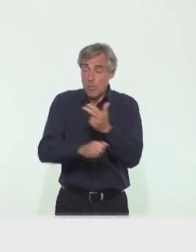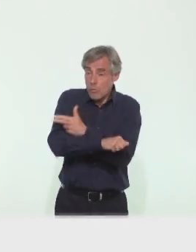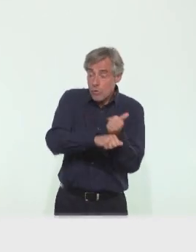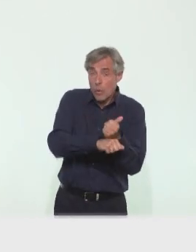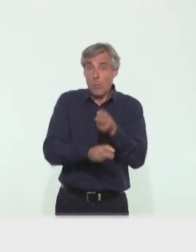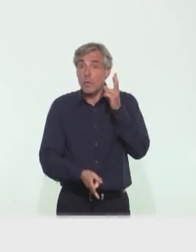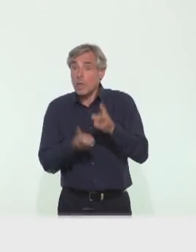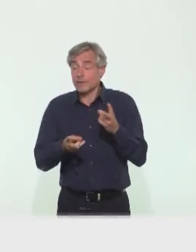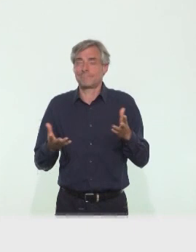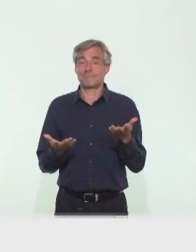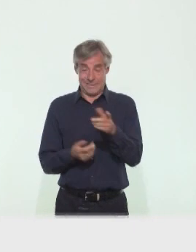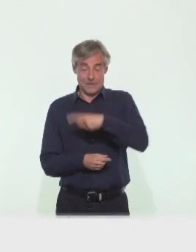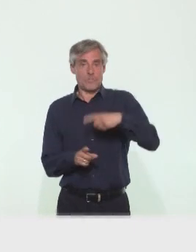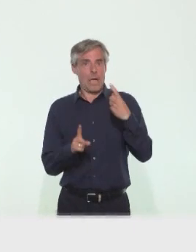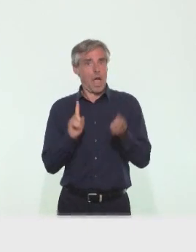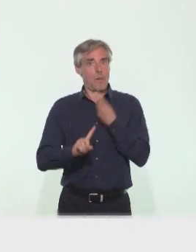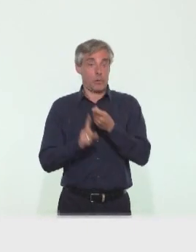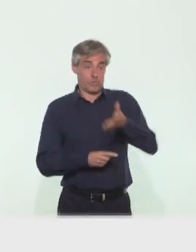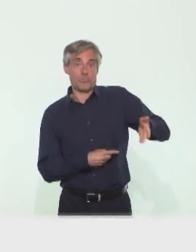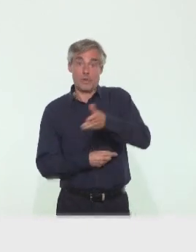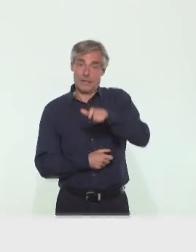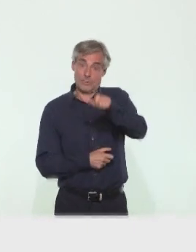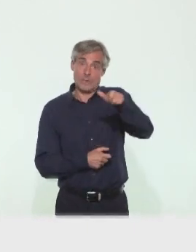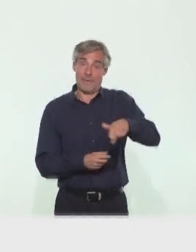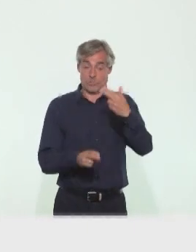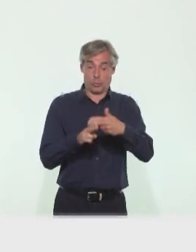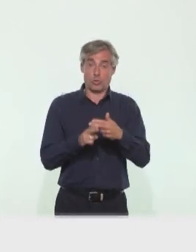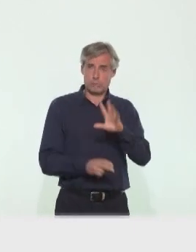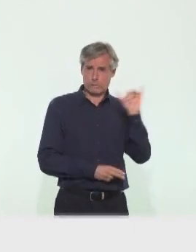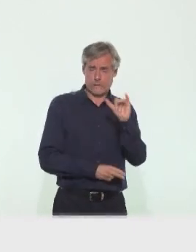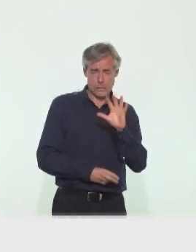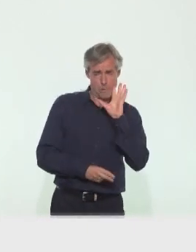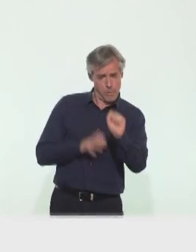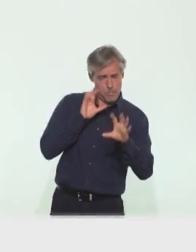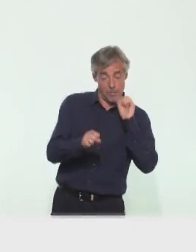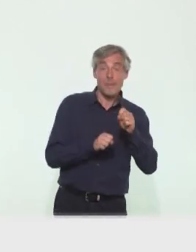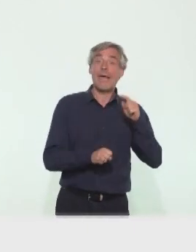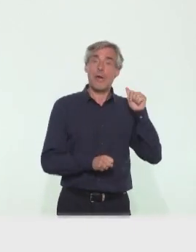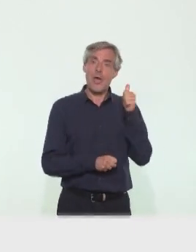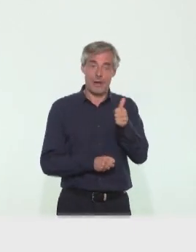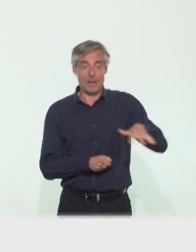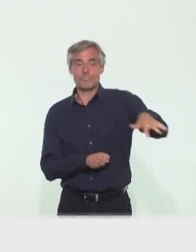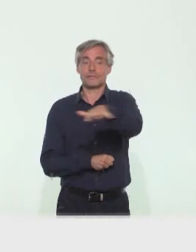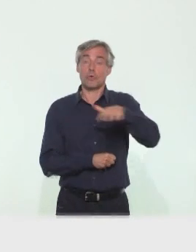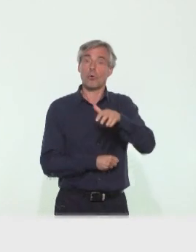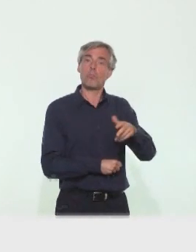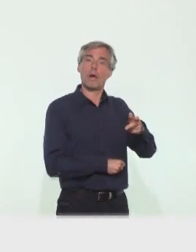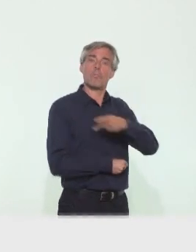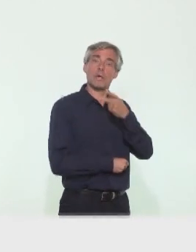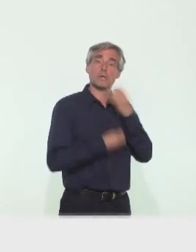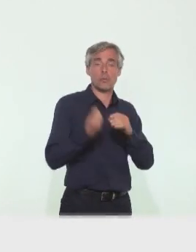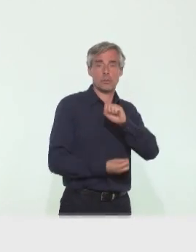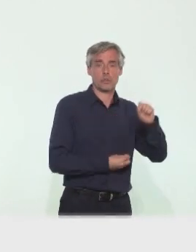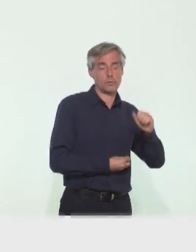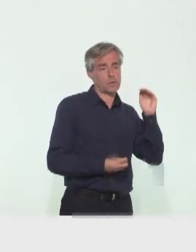par exemple. Et donc, c'est important que ces personnes contacts soient identifiées avec vous pour être à leur tour appelées